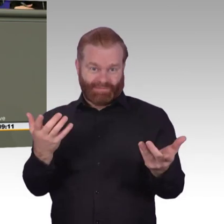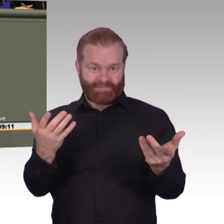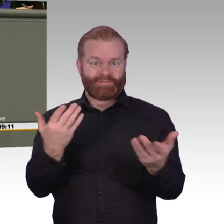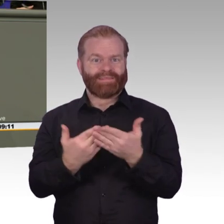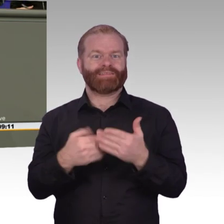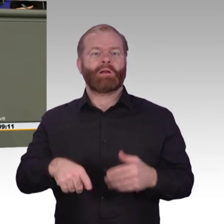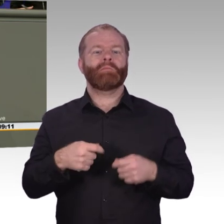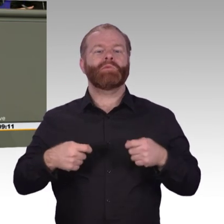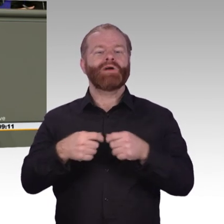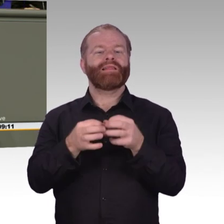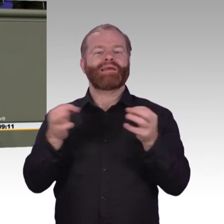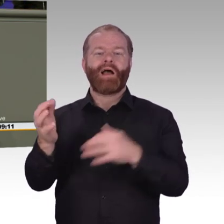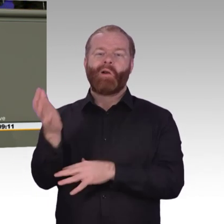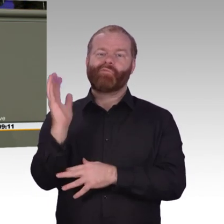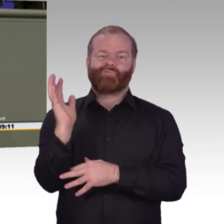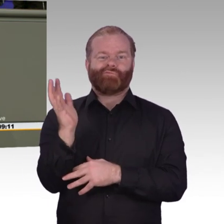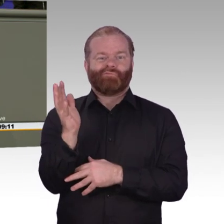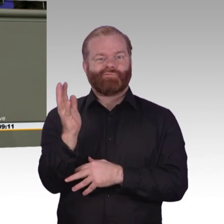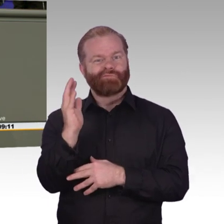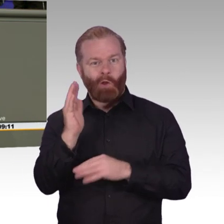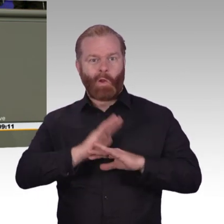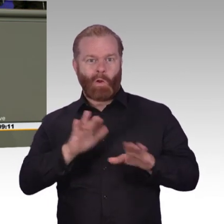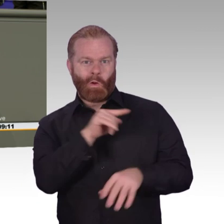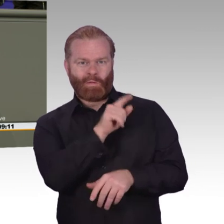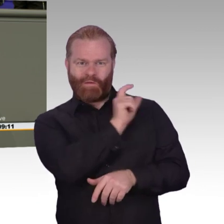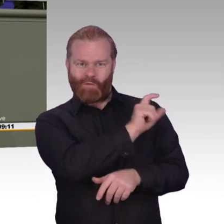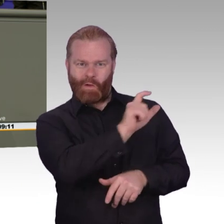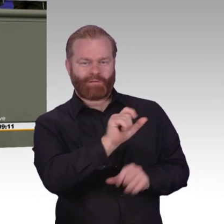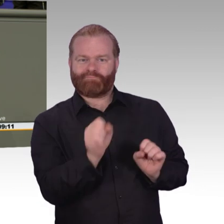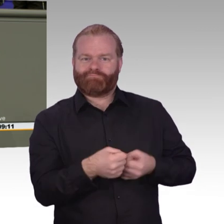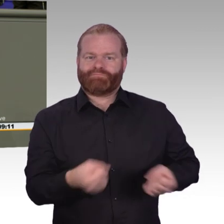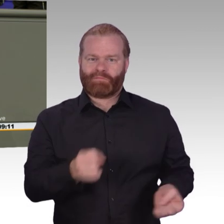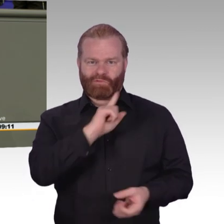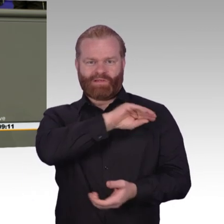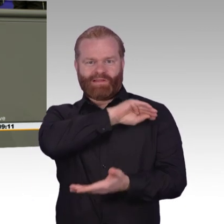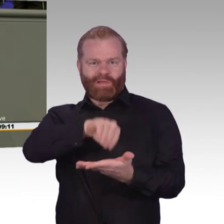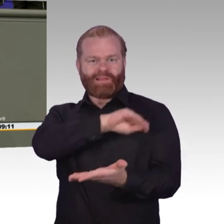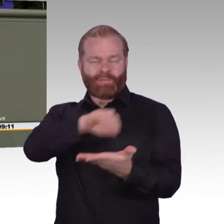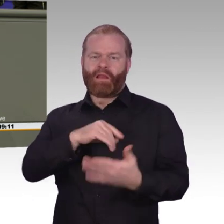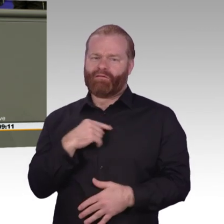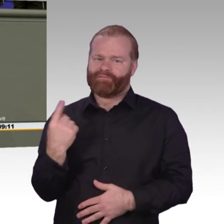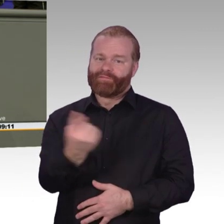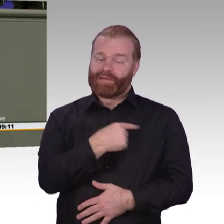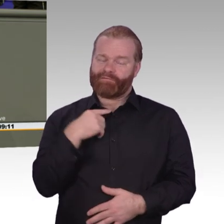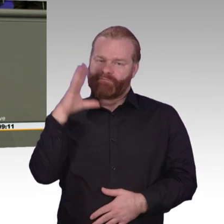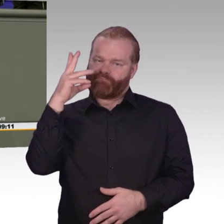dieser Bundesregierung eben nicht wirklich ernst genommen. Das wird auch in diesem Umsetzungspapier sehr deutlich. Es ist reines